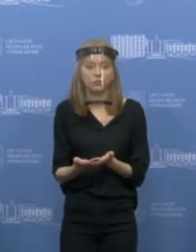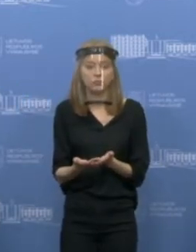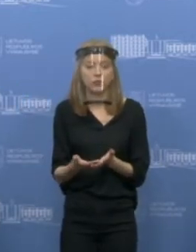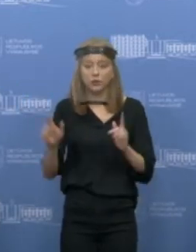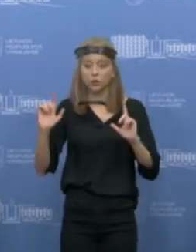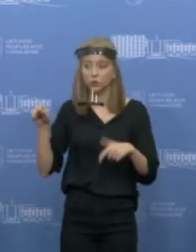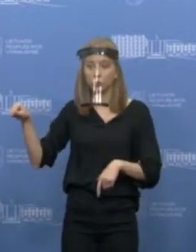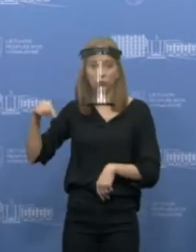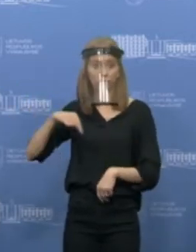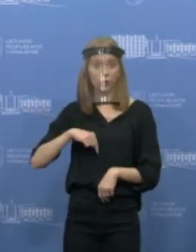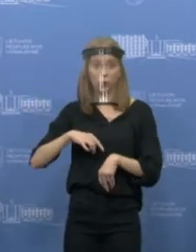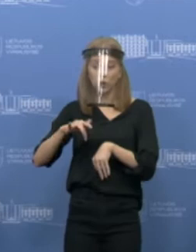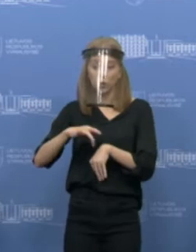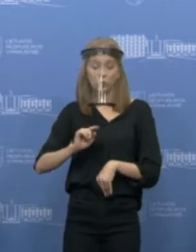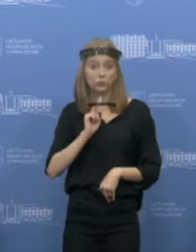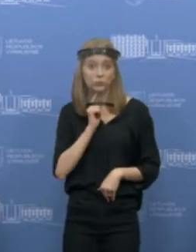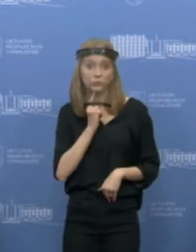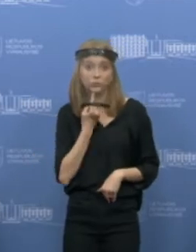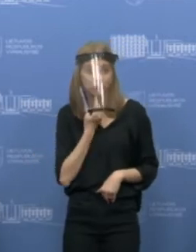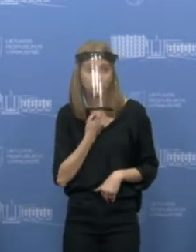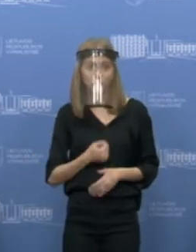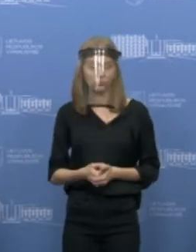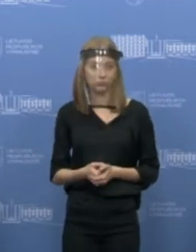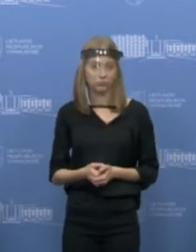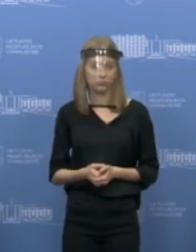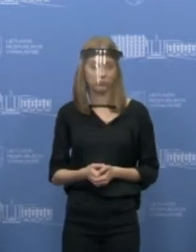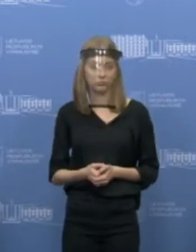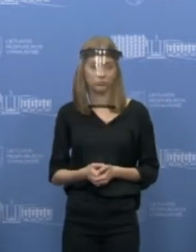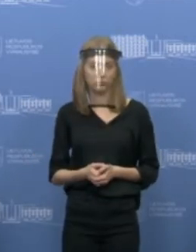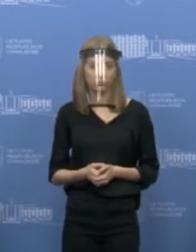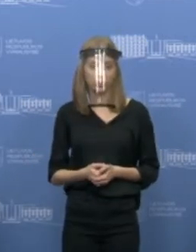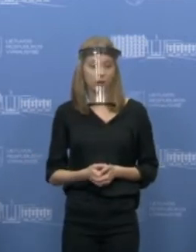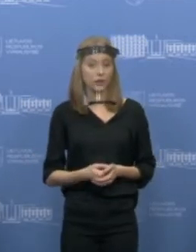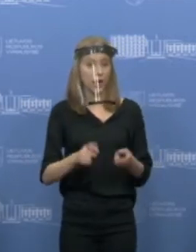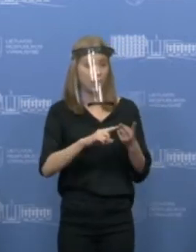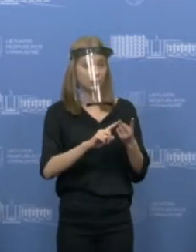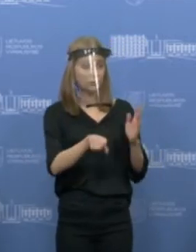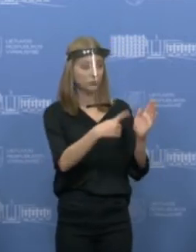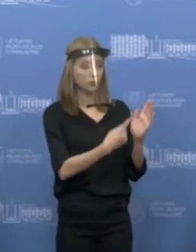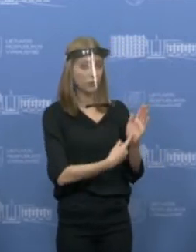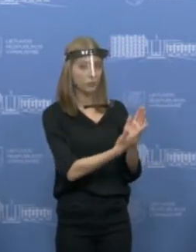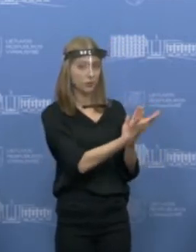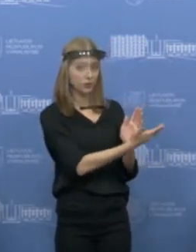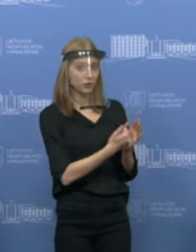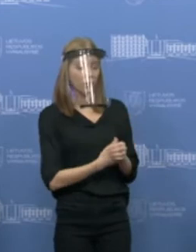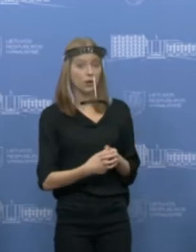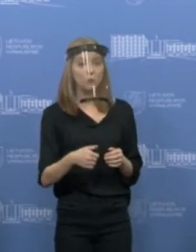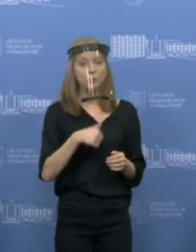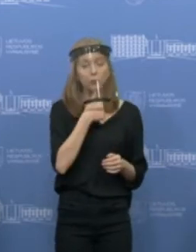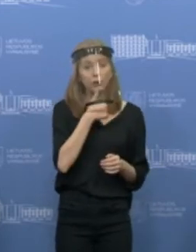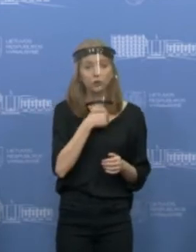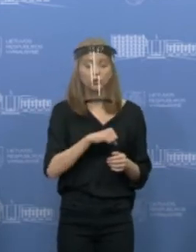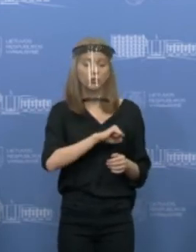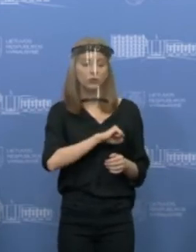kad simptomus neturėjo turbūt, bent jau mes nepamatėm. Ir kitas klausimas, poniai Razmoviniai, būtų, kiek medikų yra,